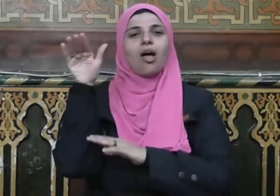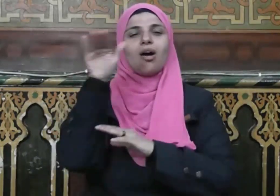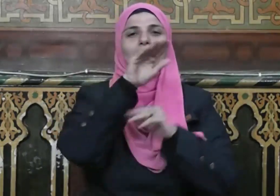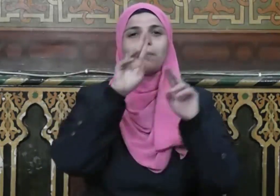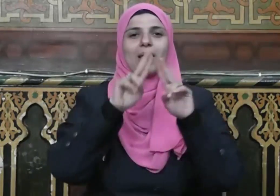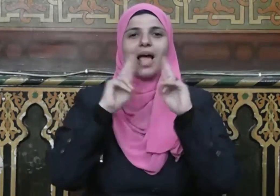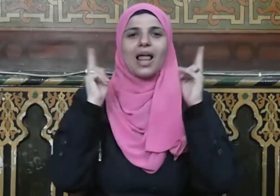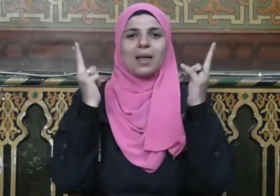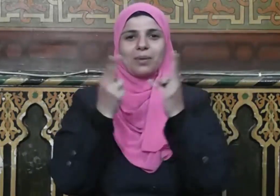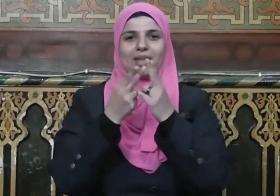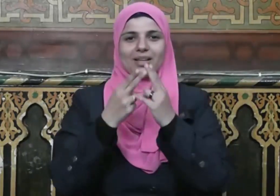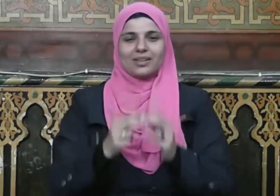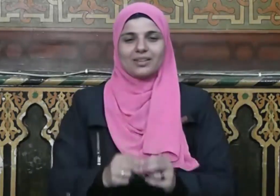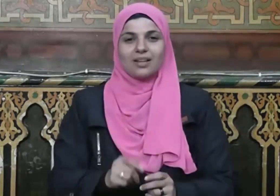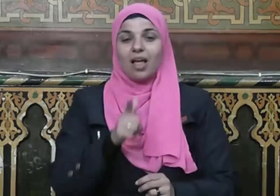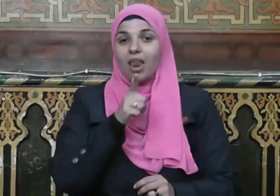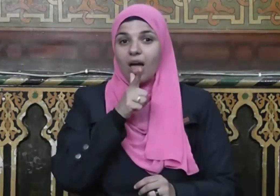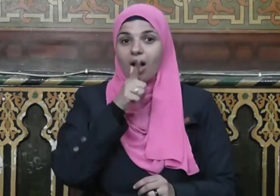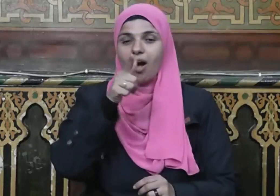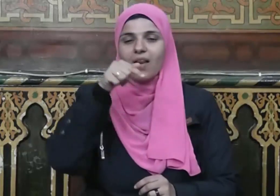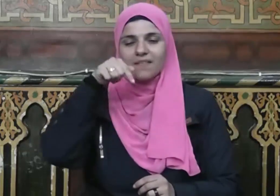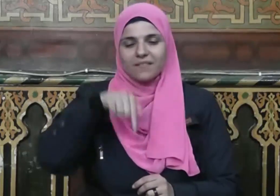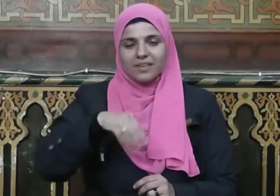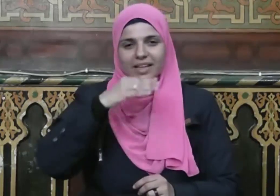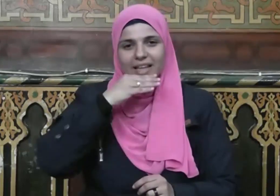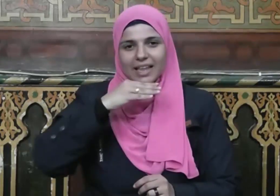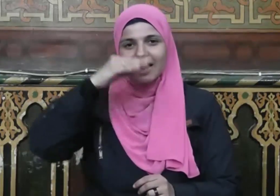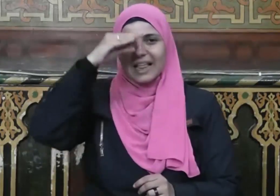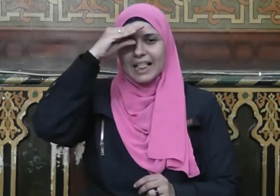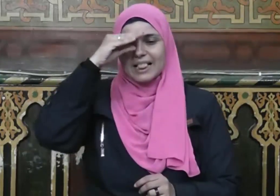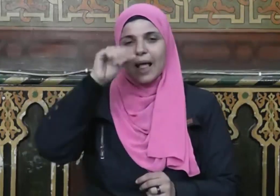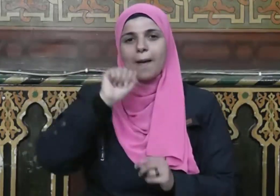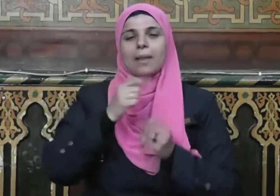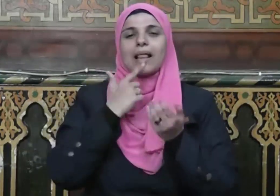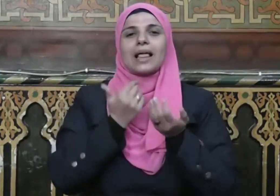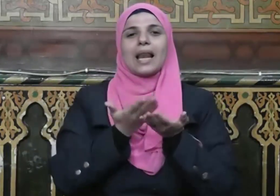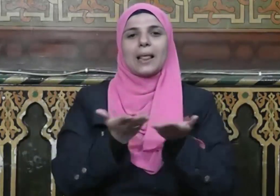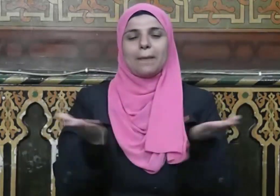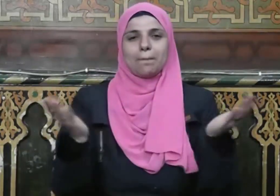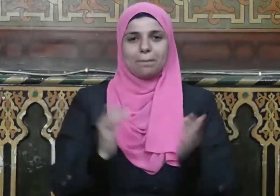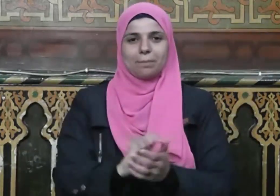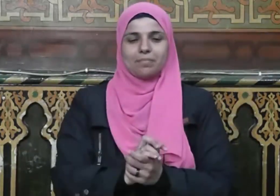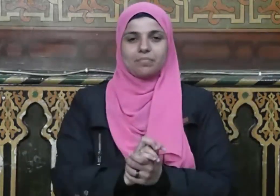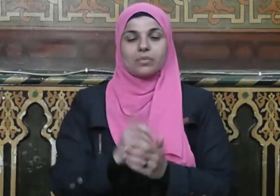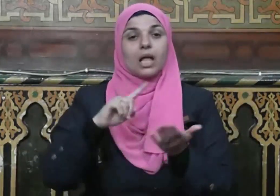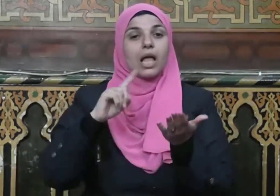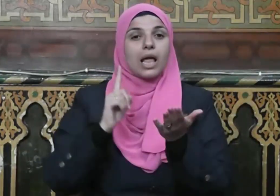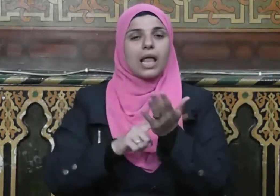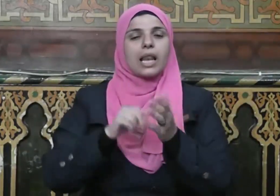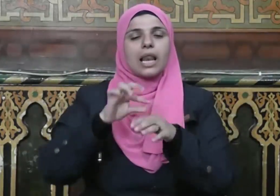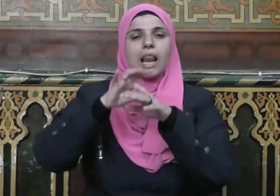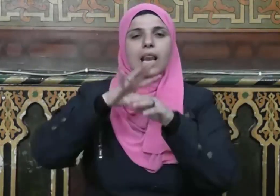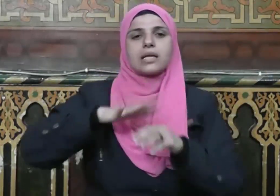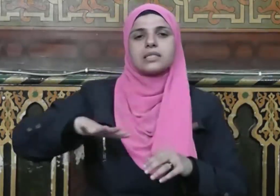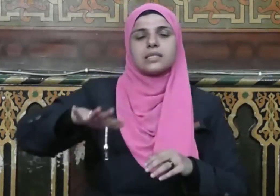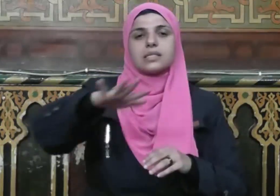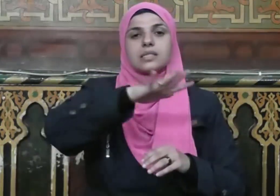القائل في كتابه الكريم إن الذين قالوا ربنا